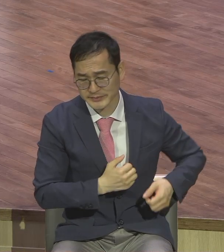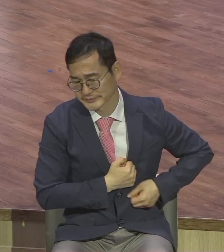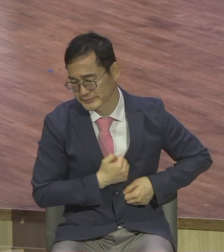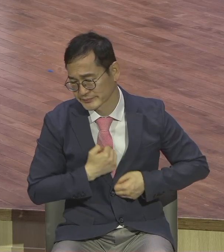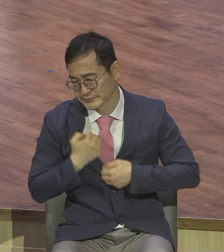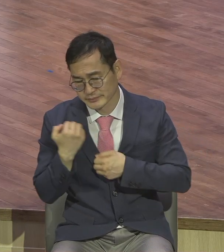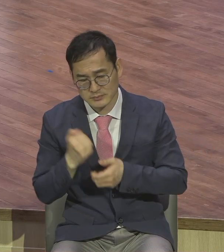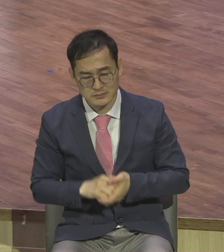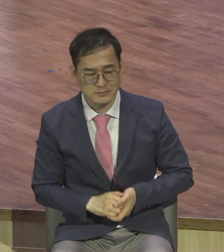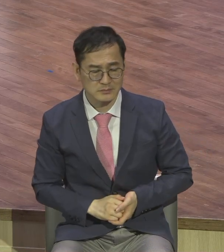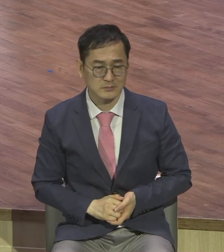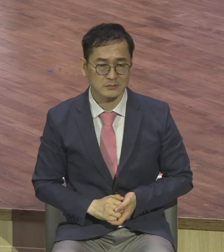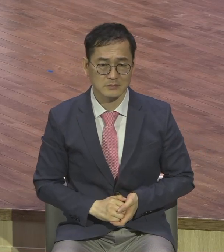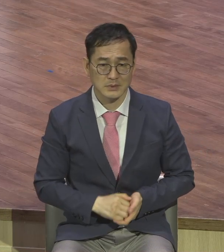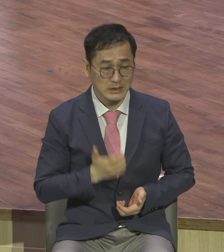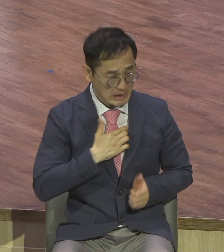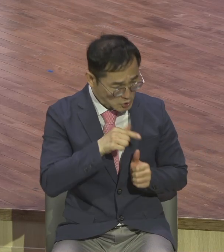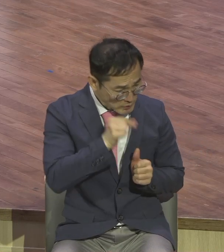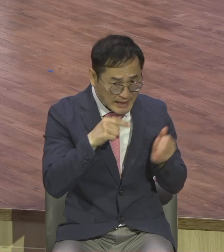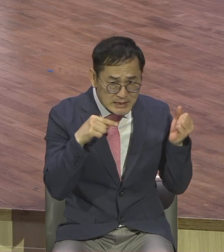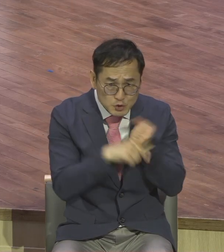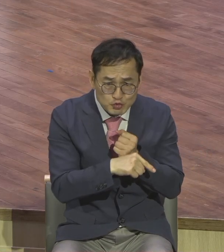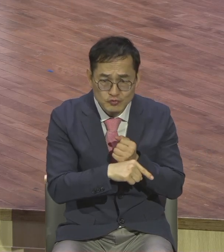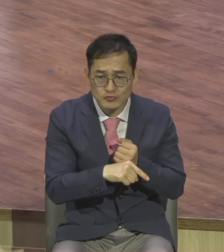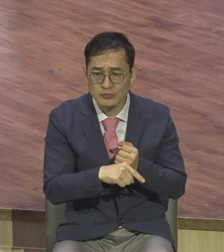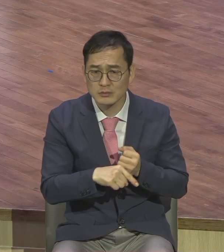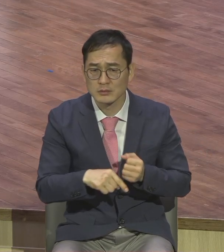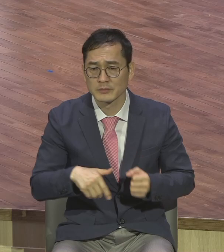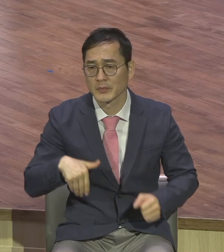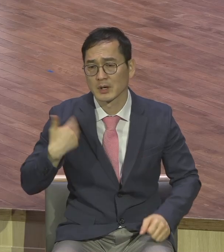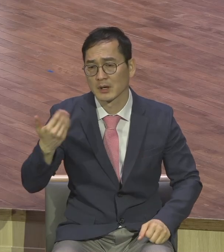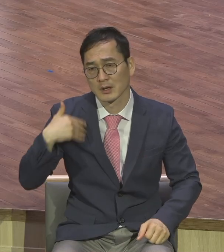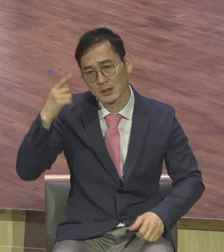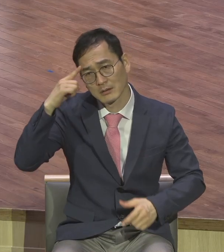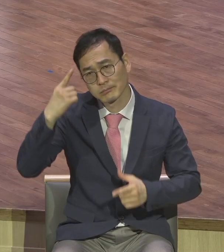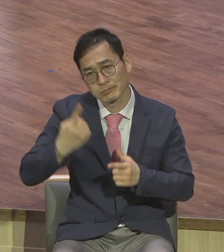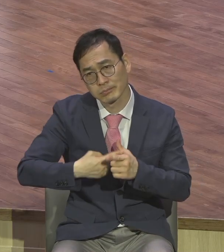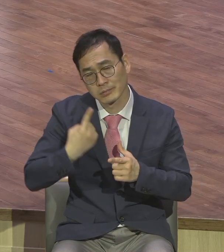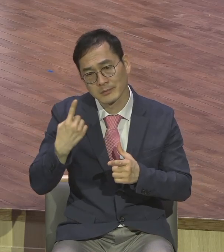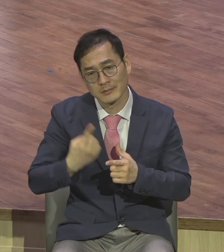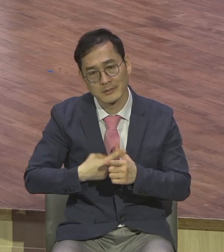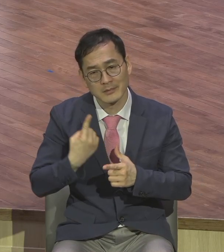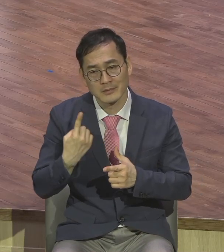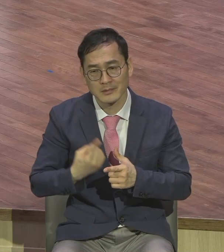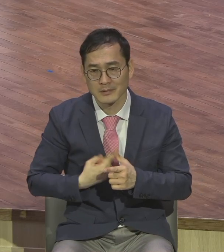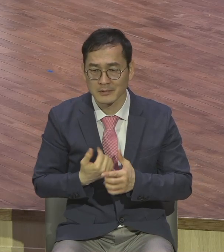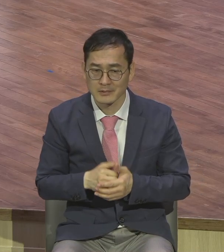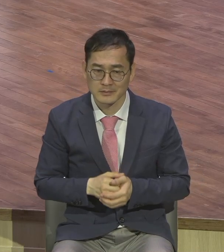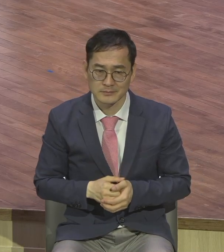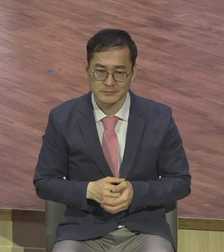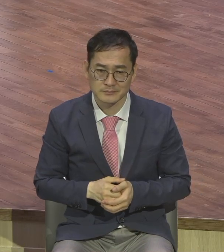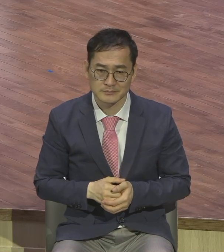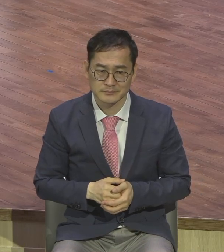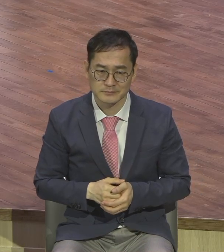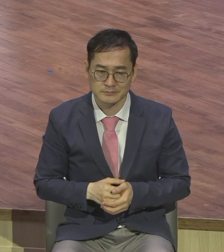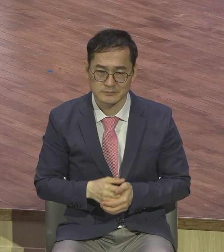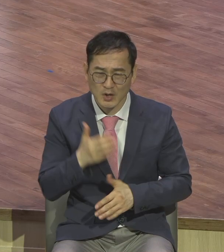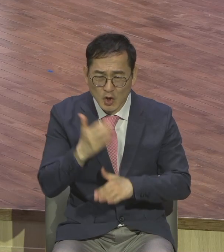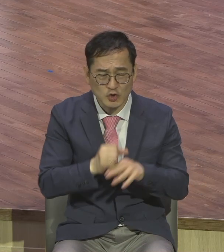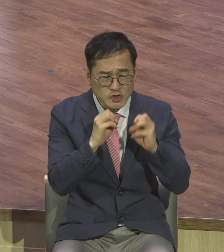선택했는지 왜 선택했는지 그 이유를 알지를 못해서 하나님께서 보낸 선지자들의 말을 자기들의 말을과 다르기 때문에